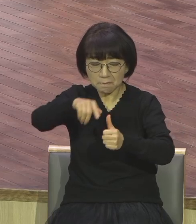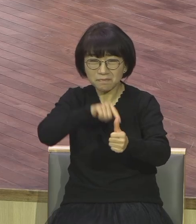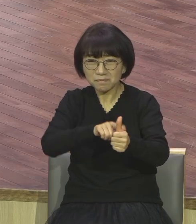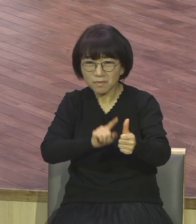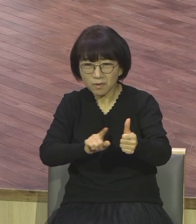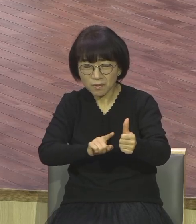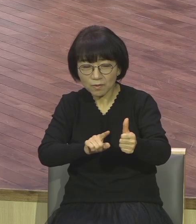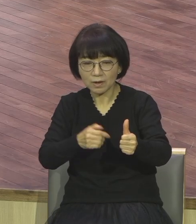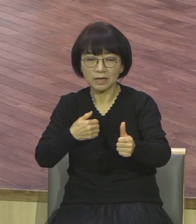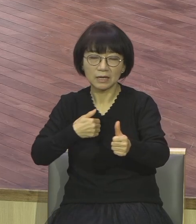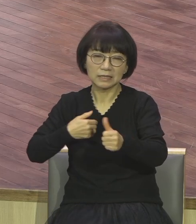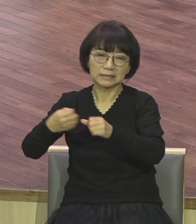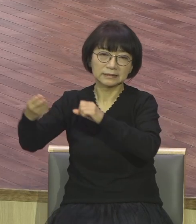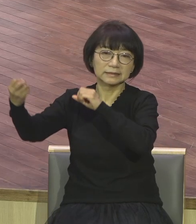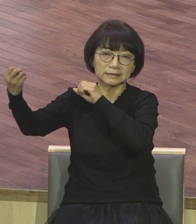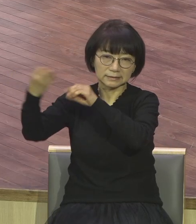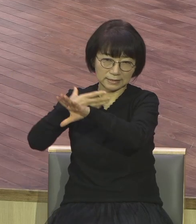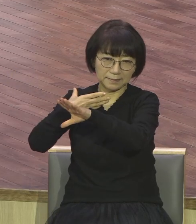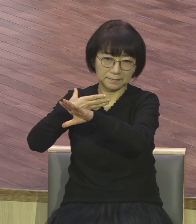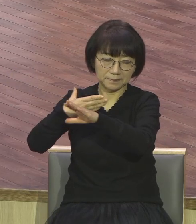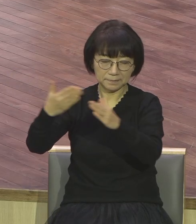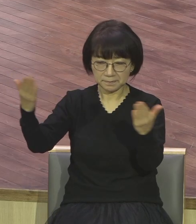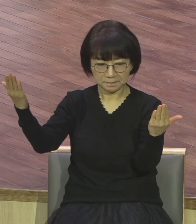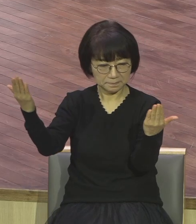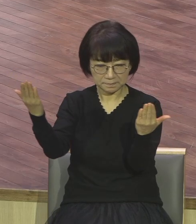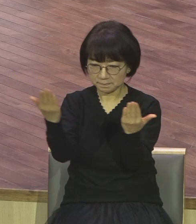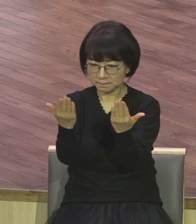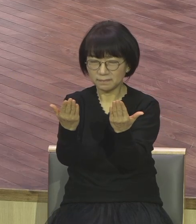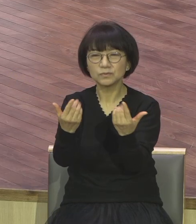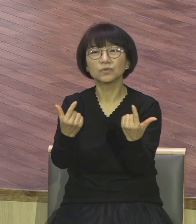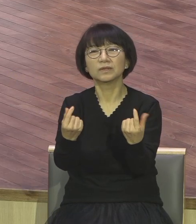쓰임 받는 것도 마찬가지예요. 믿음대로 쓰임 받는 거예요.